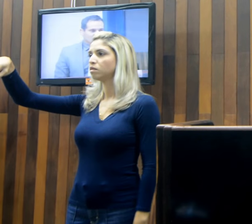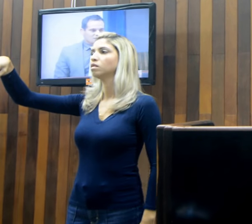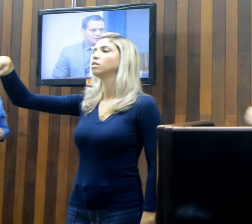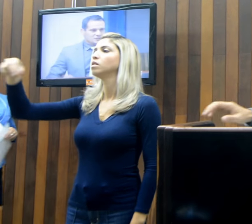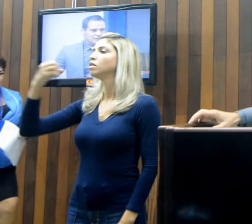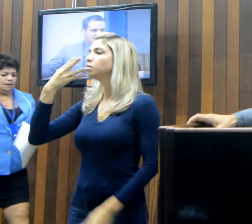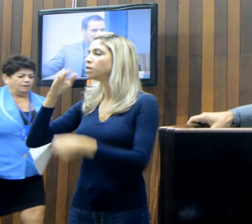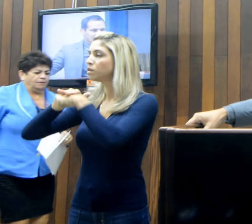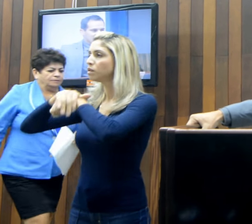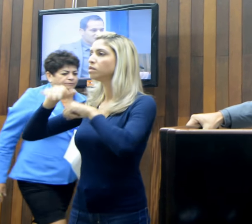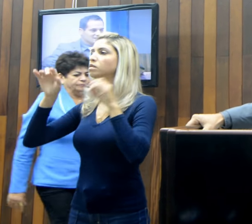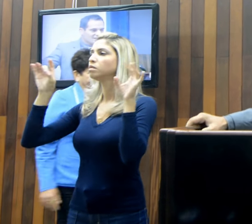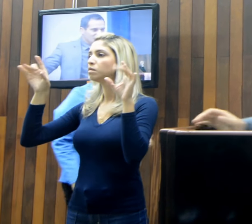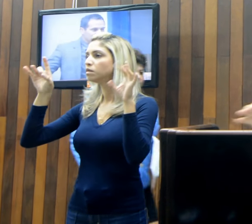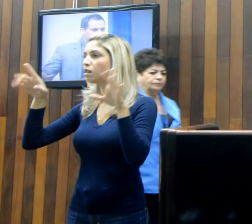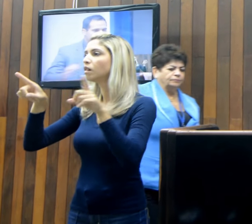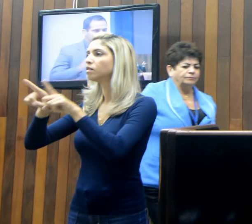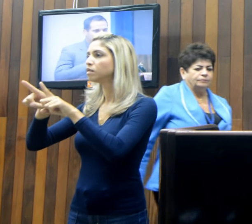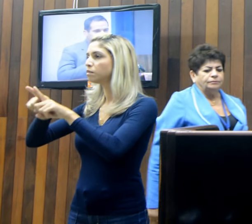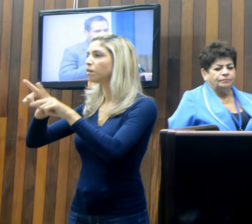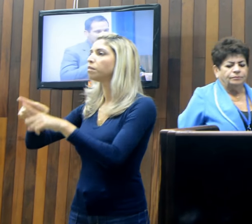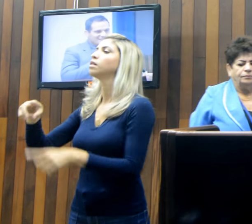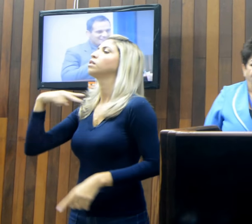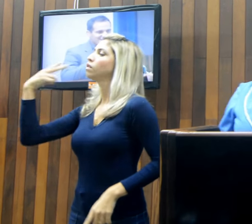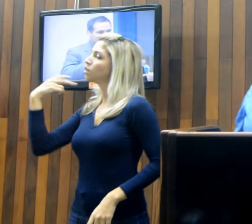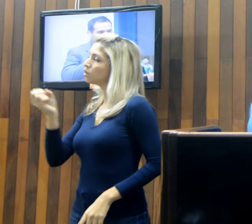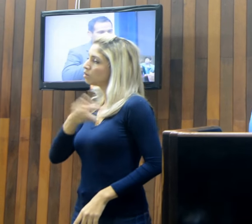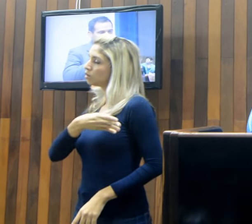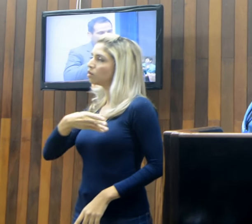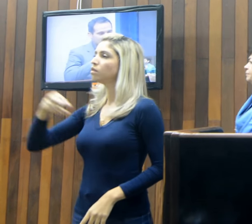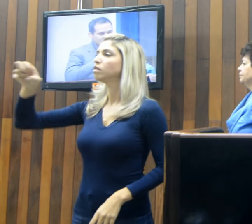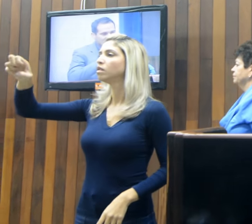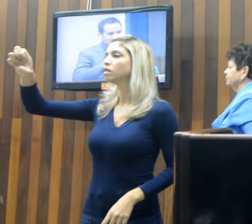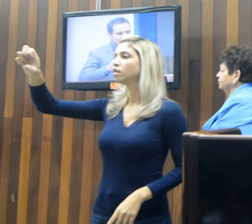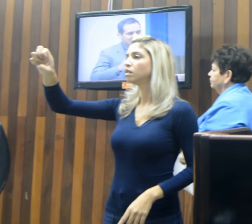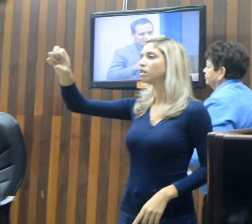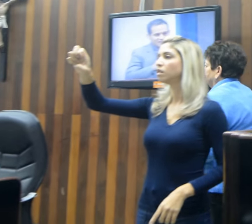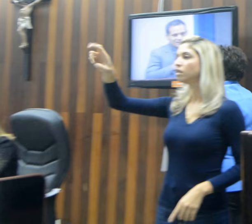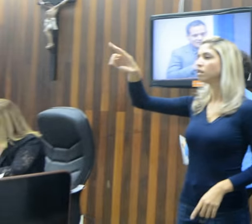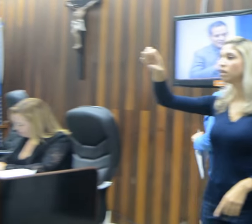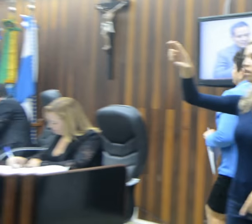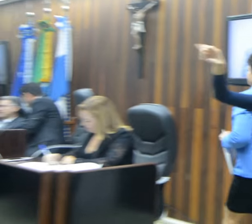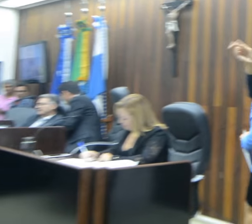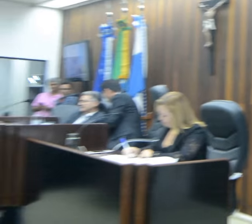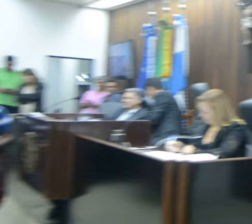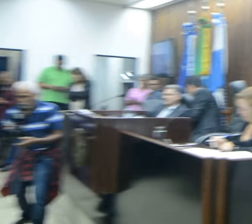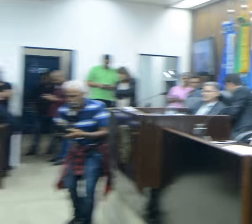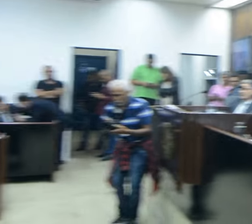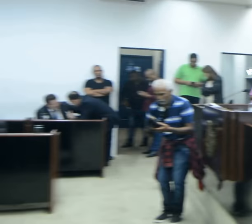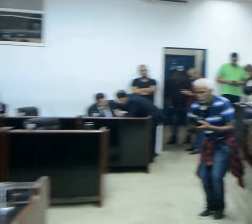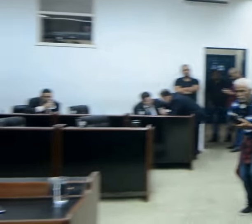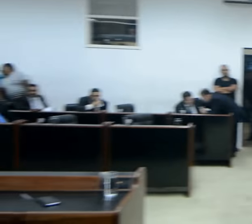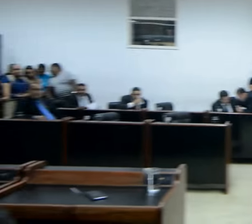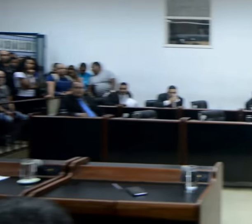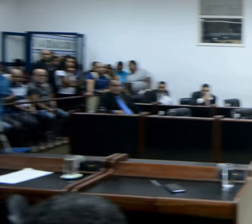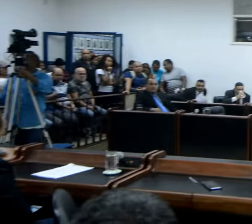Um boa noite especial, Nenel de Jardim. Muito bom tê-lo conosco.